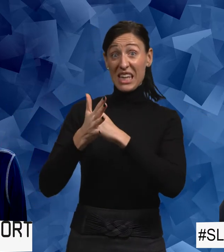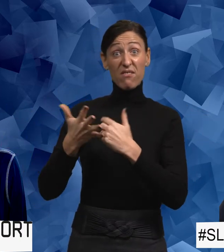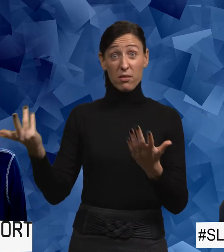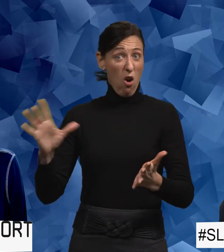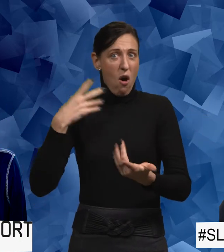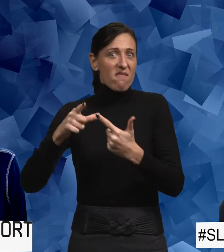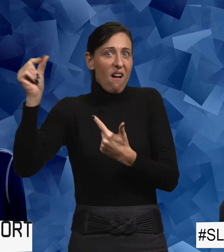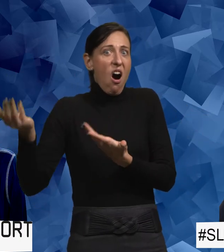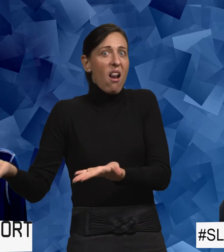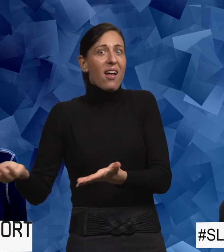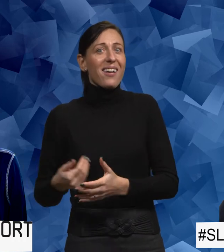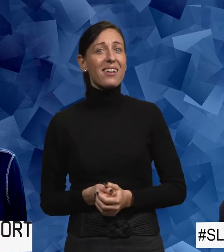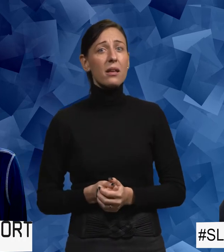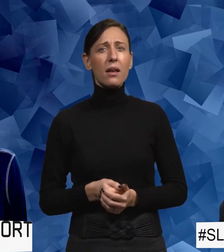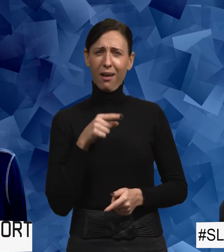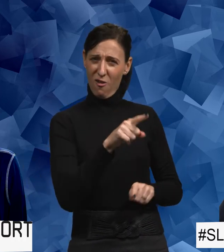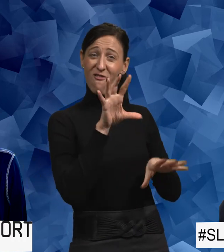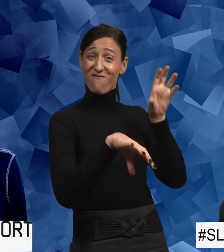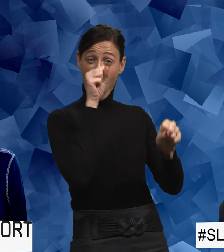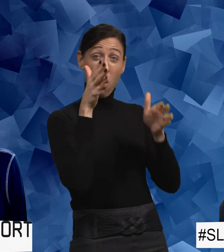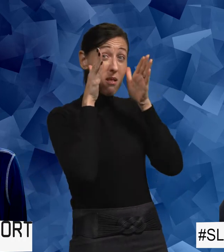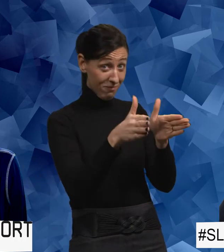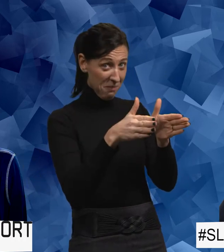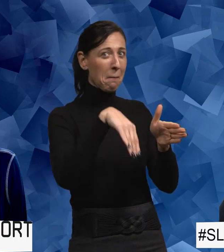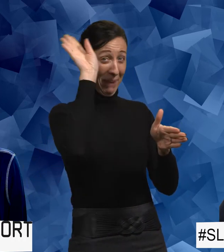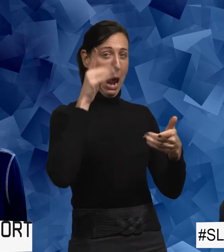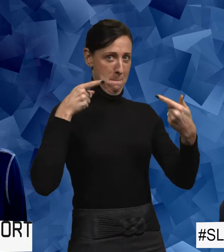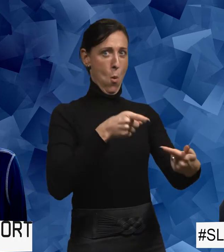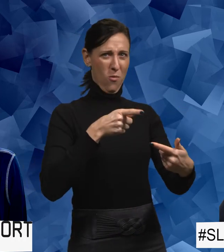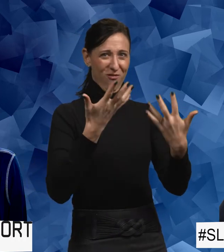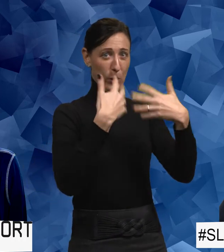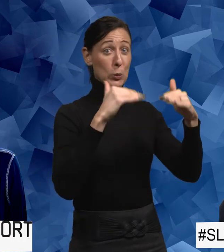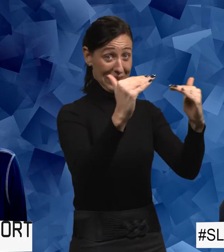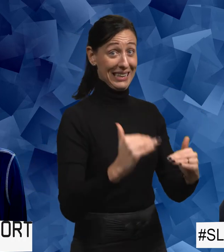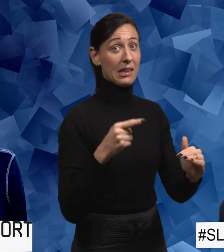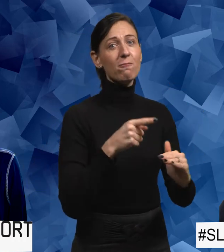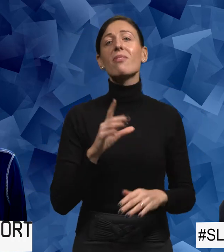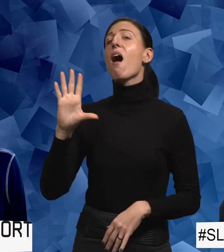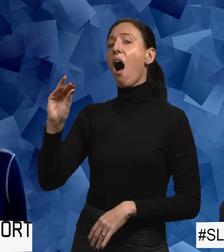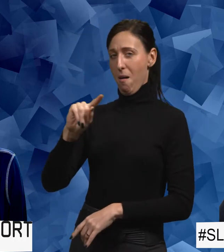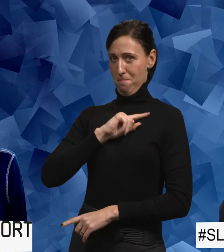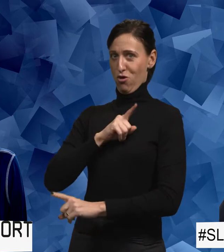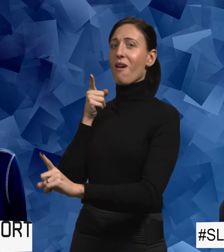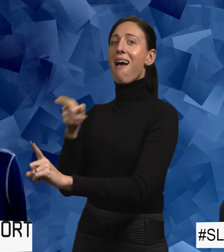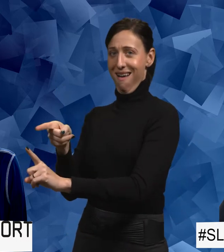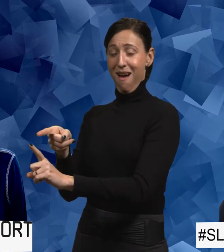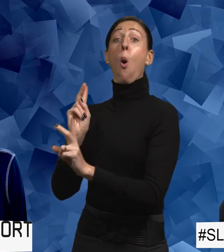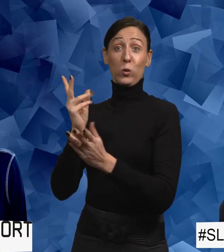ha det faktiskt. Så våldet riktar sig mot själva funktionsnedsättningen? Ja, jättemycket. Och mot hjälpmedelna. För det är ju